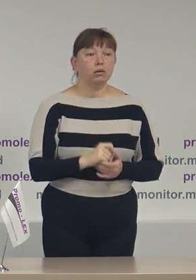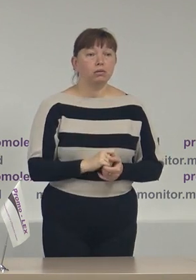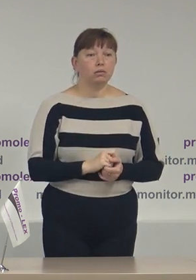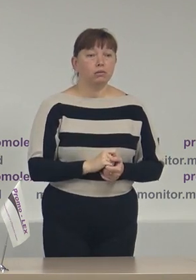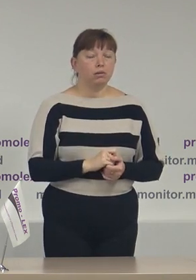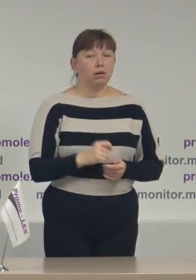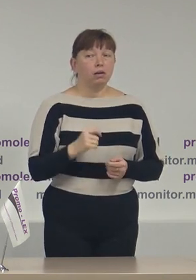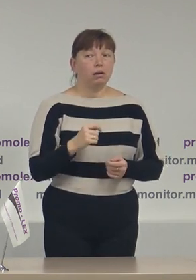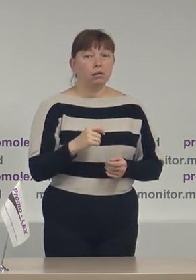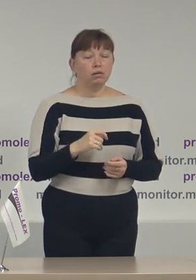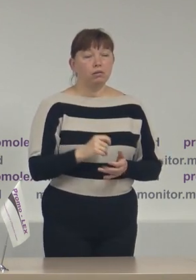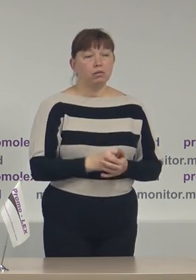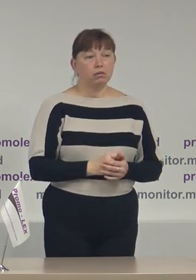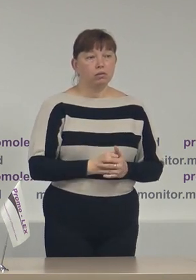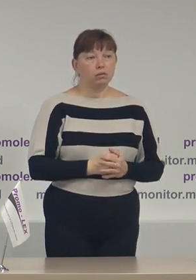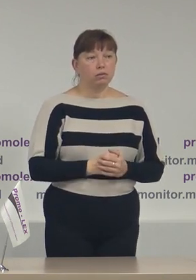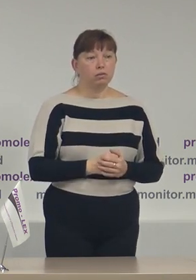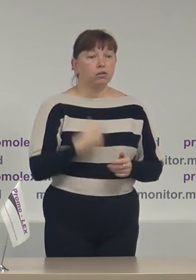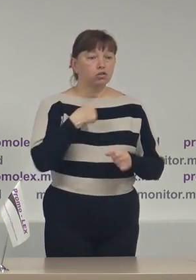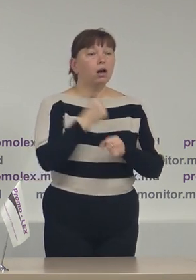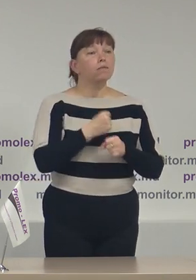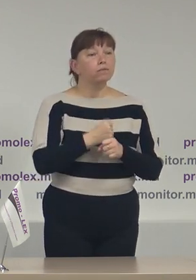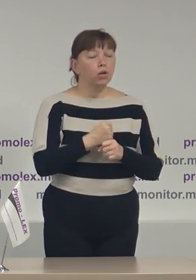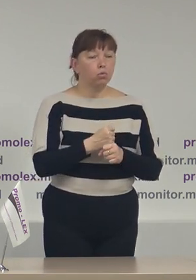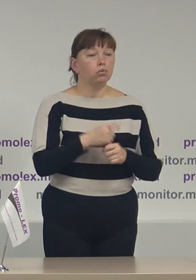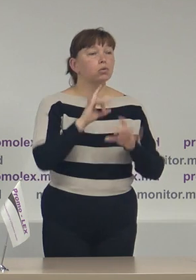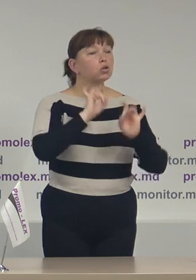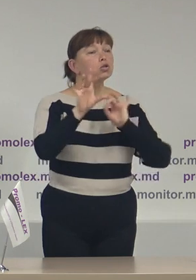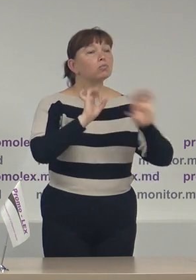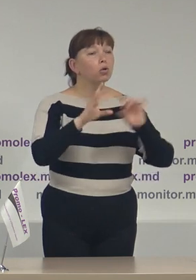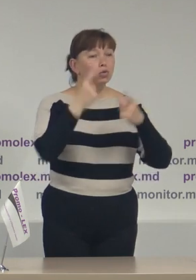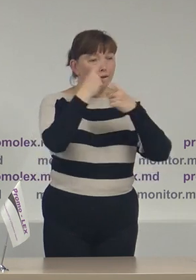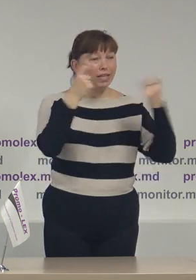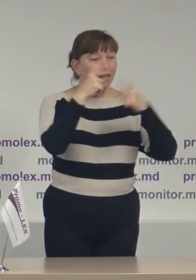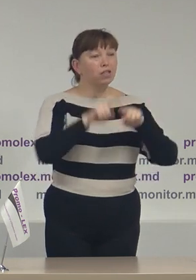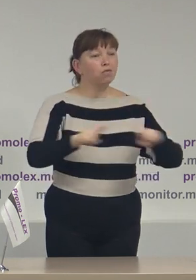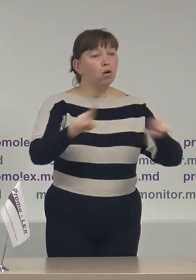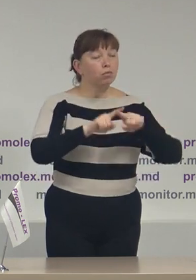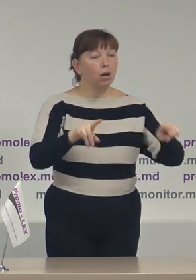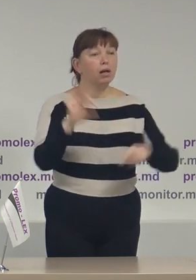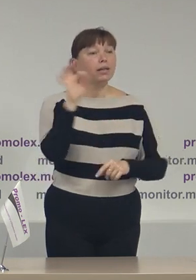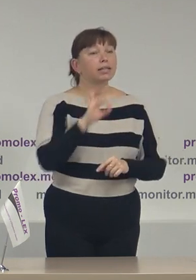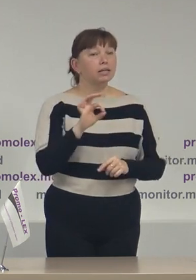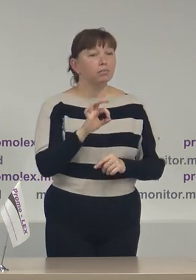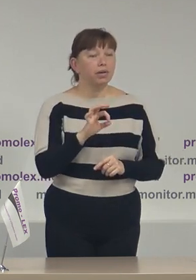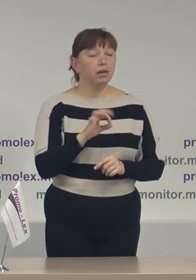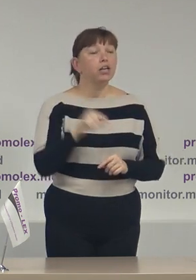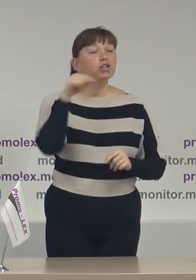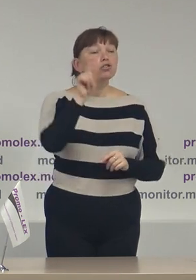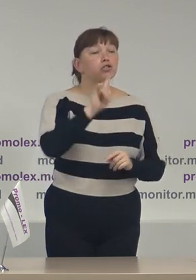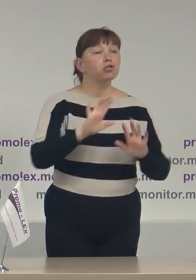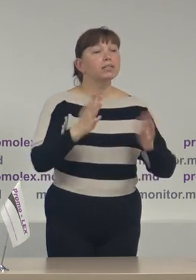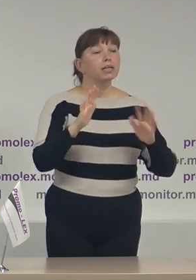am făcut spoturi de informare despre ce se